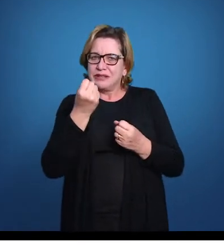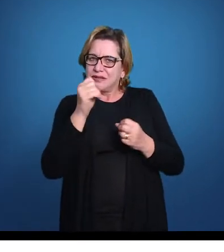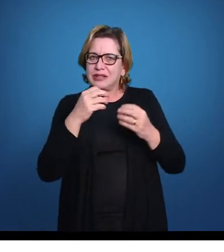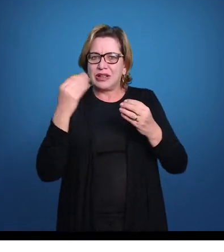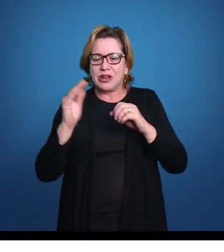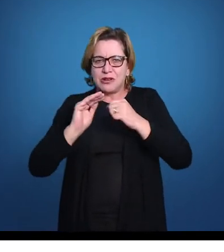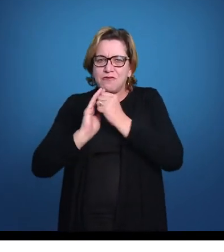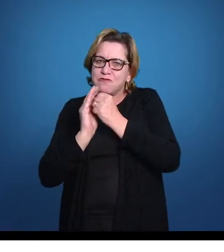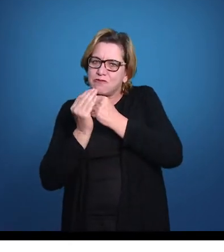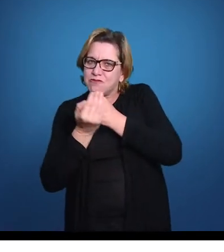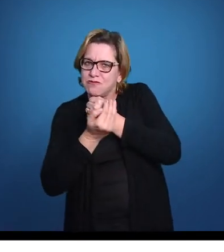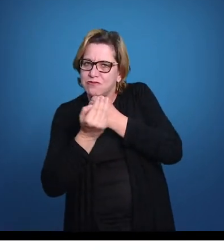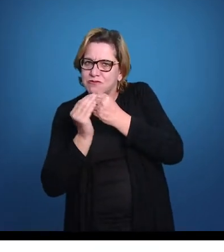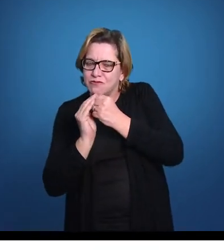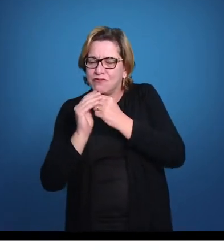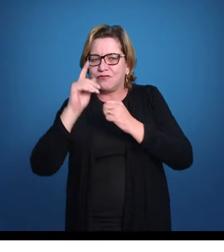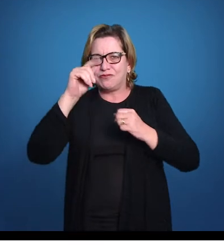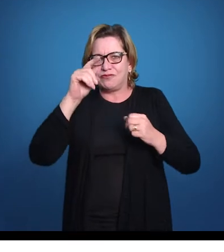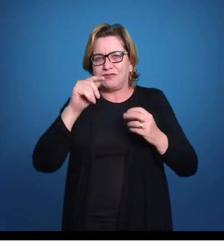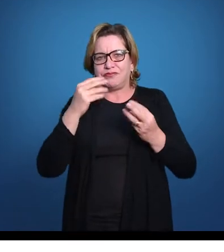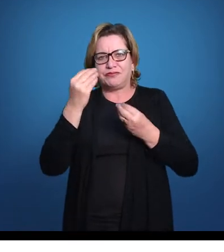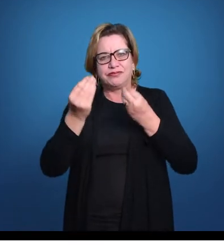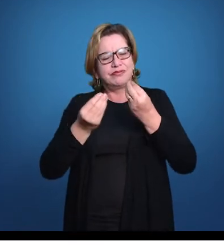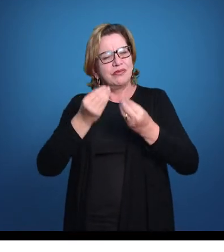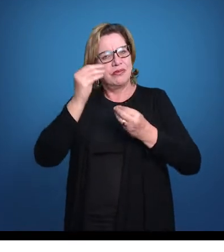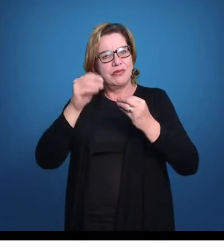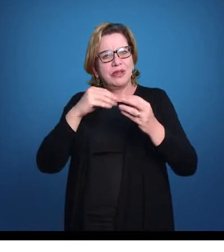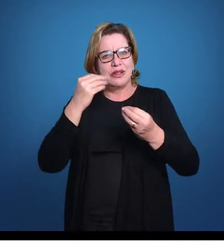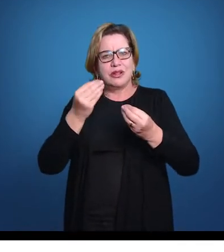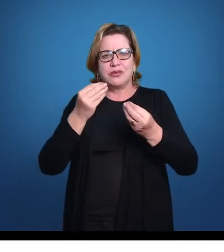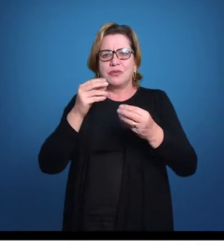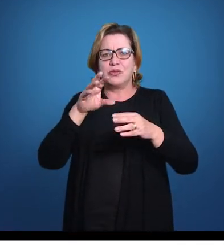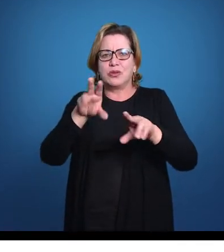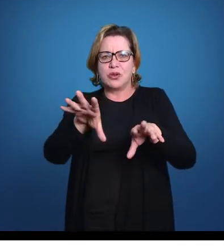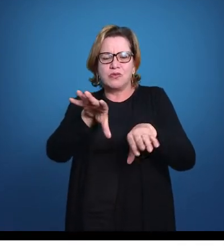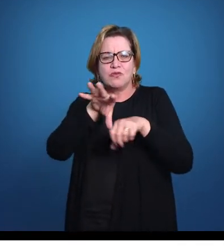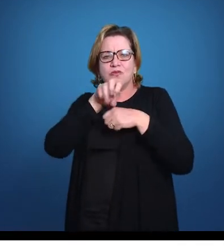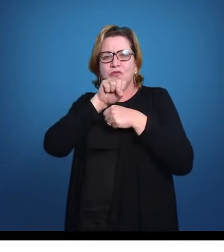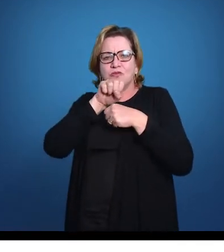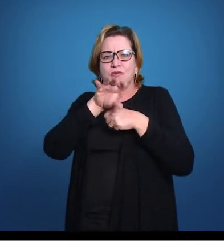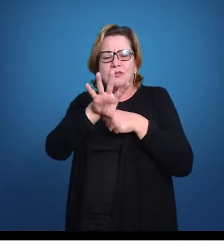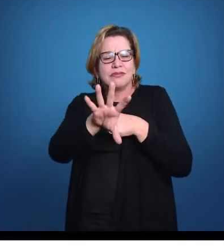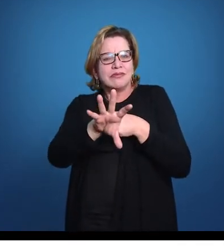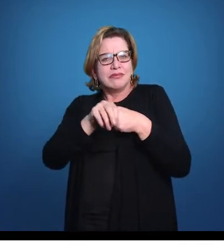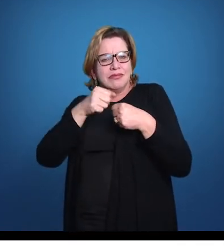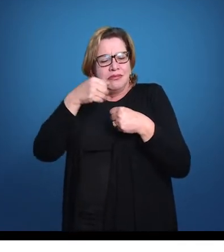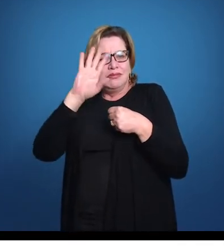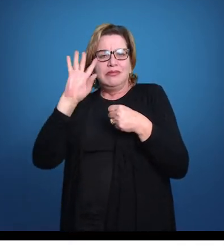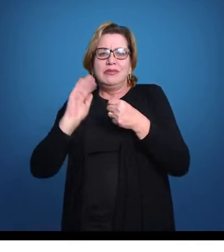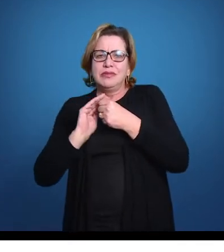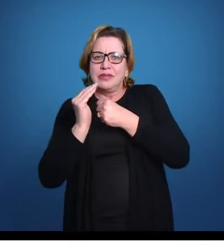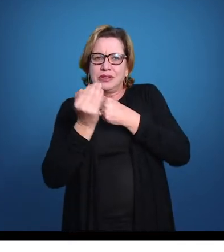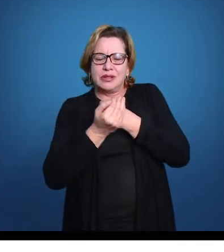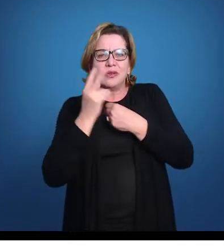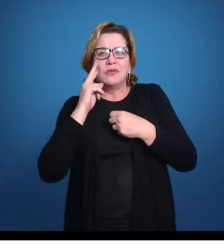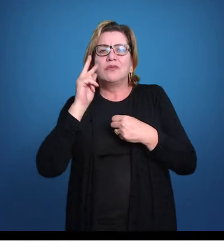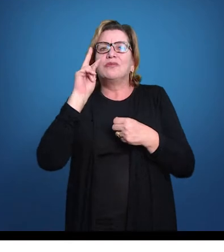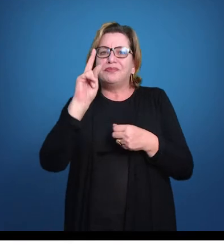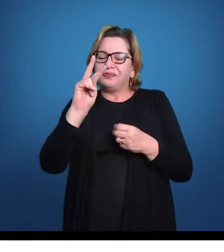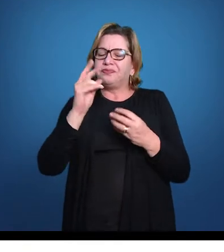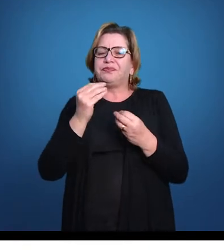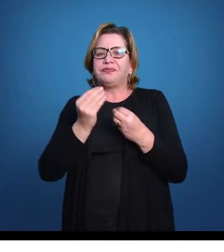mais protegida ali a câmara branquial, onde então esses peixes fazem a respiração. Voltando à nossa figura aqui,